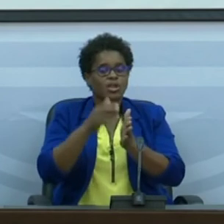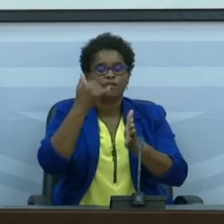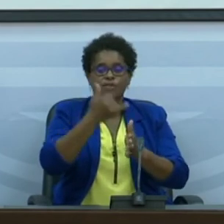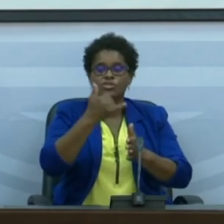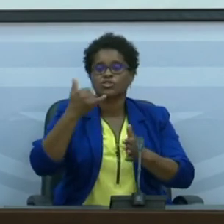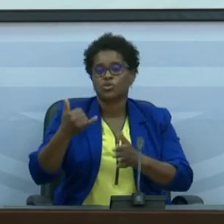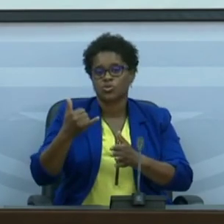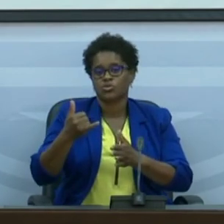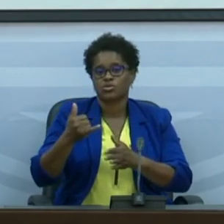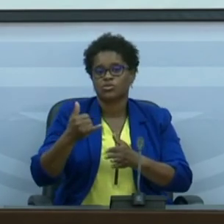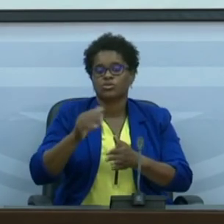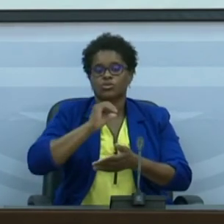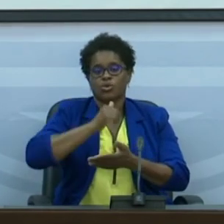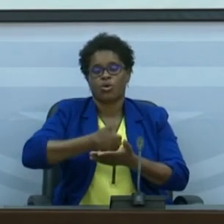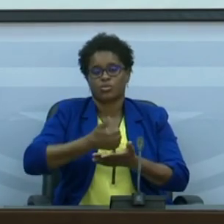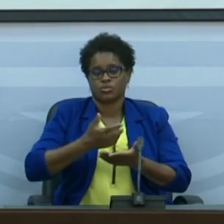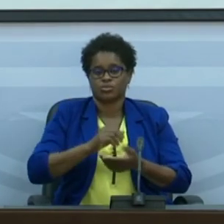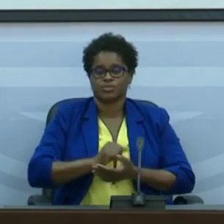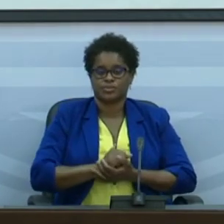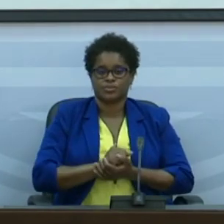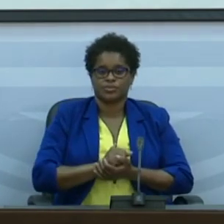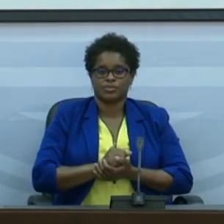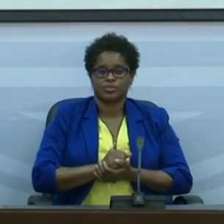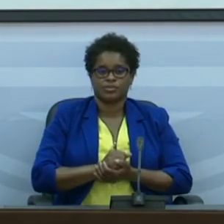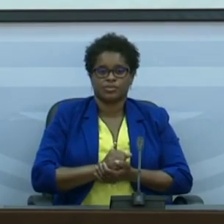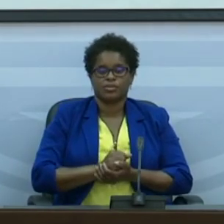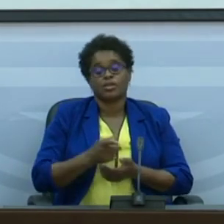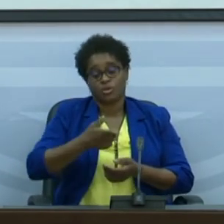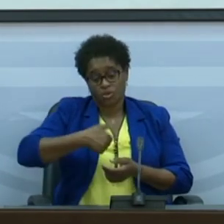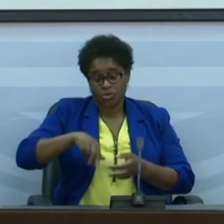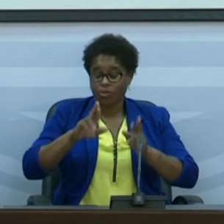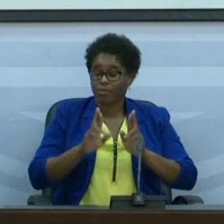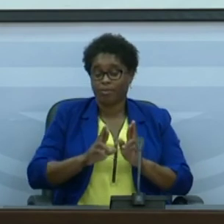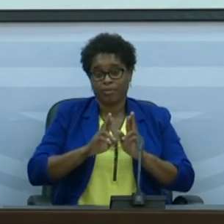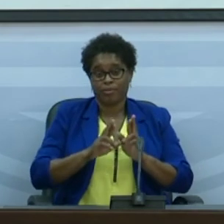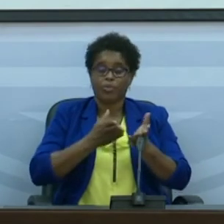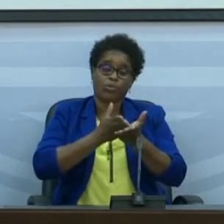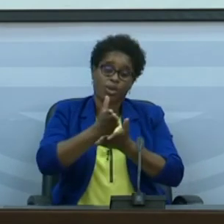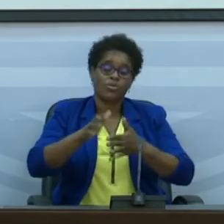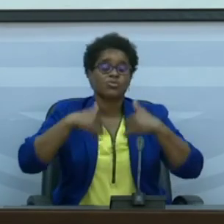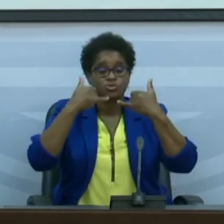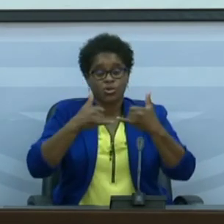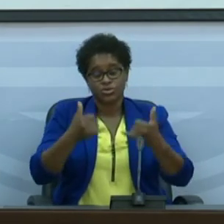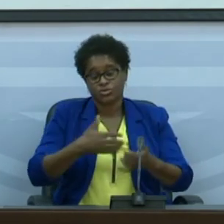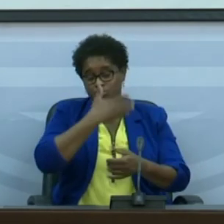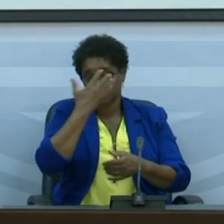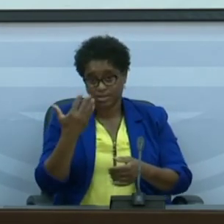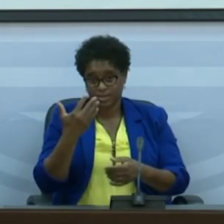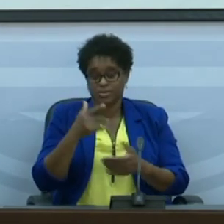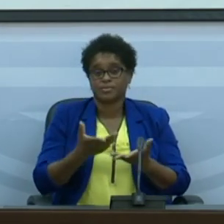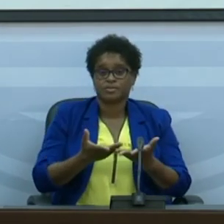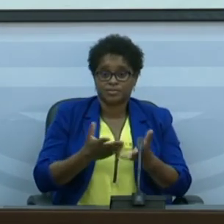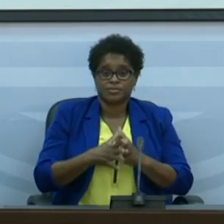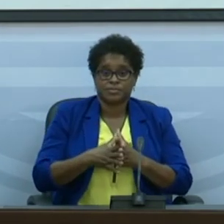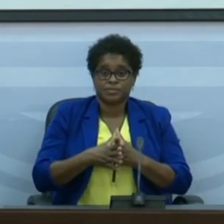22 22 óbitos esperemos que durante os próximos dias e depois